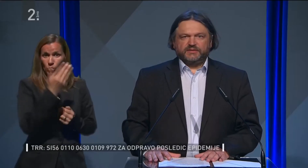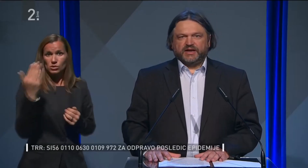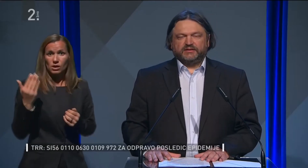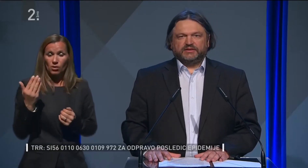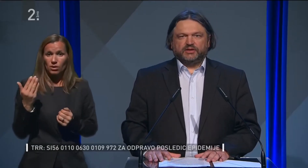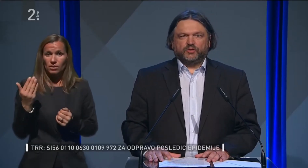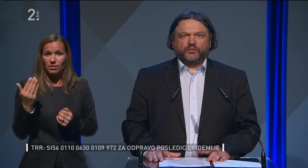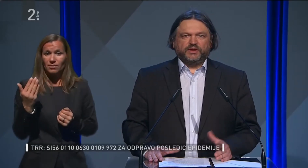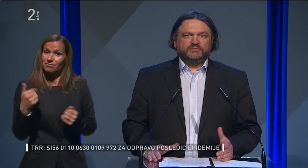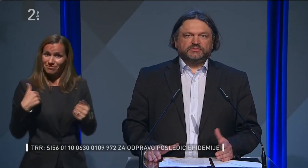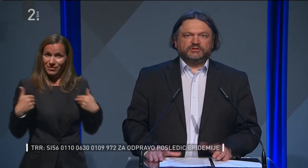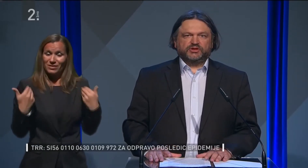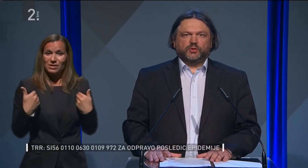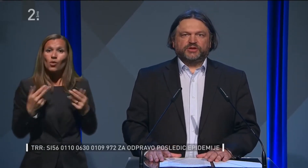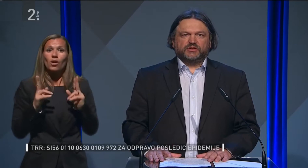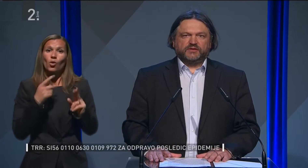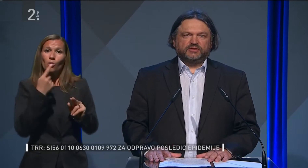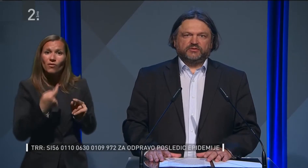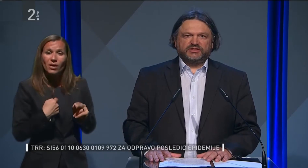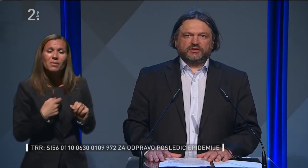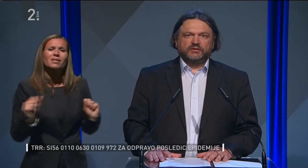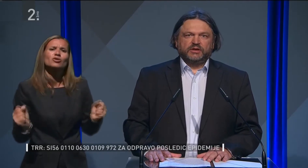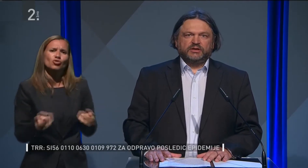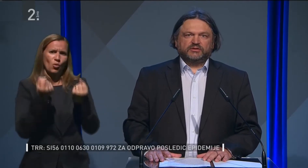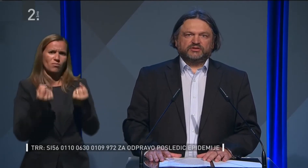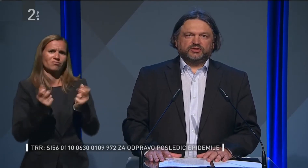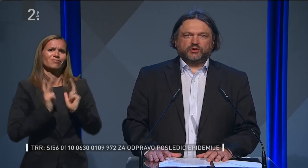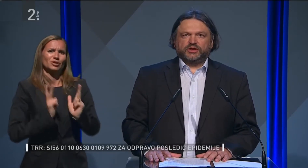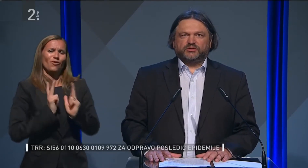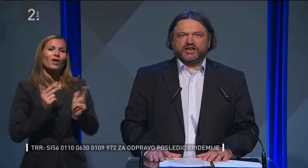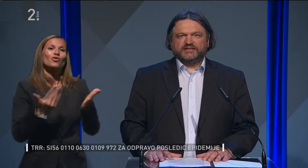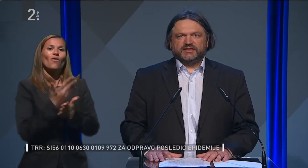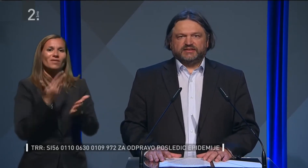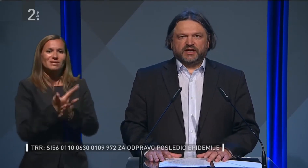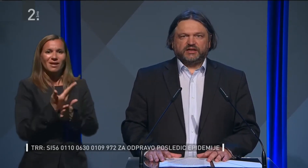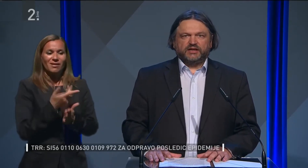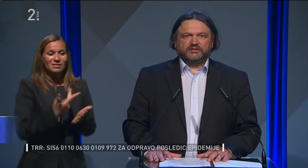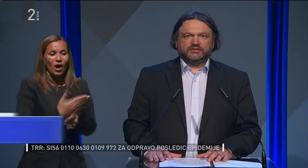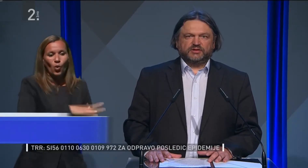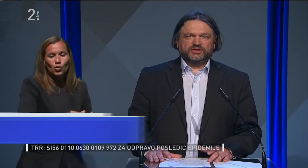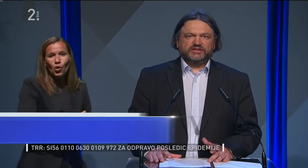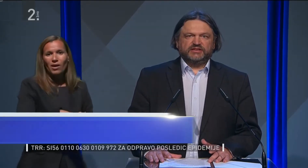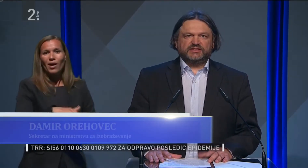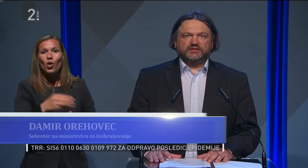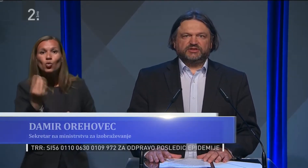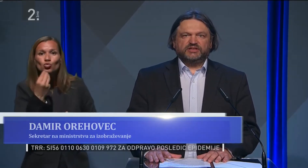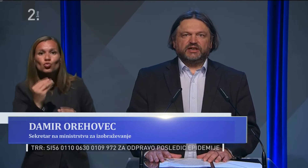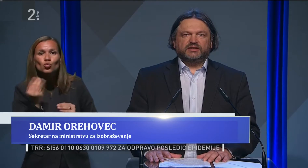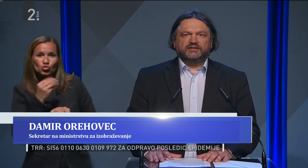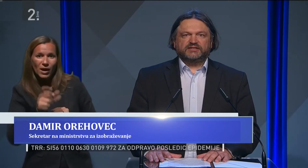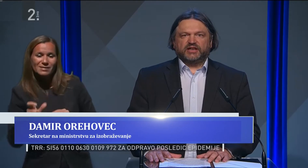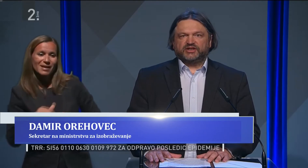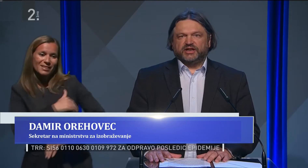Veseli me, da lahko povem, težko pričakovano novico, tako za otroke, učence in dijake, kot za očiteljice in